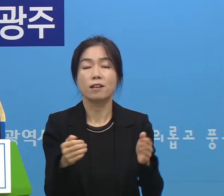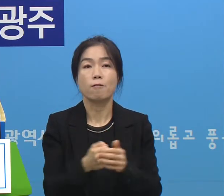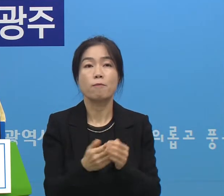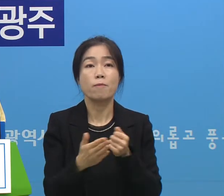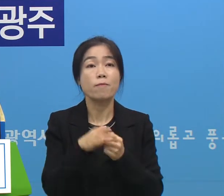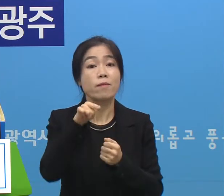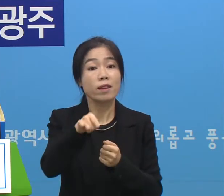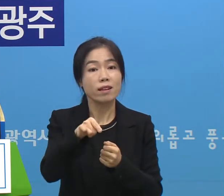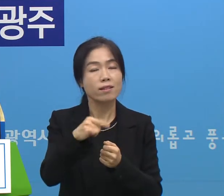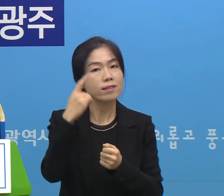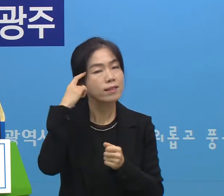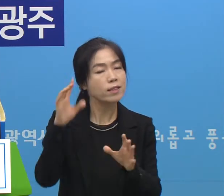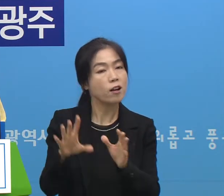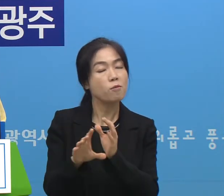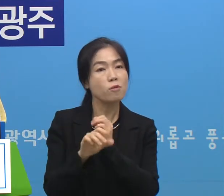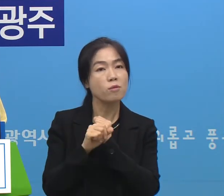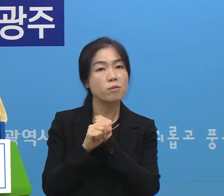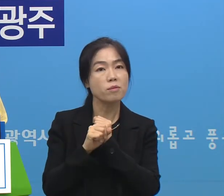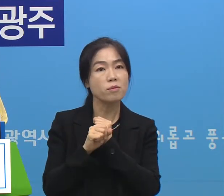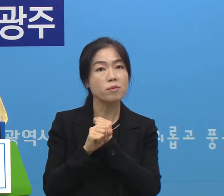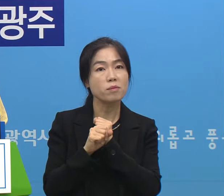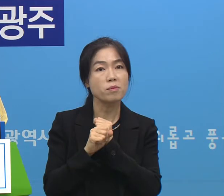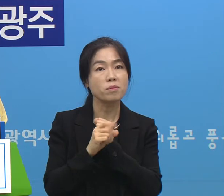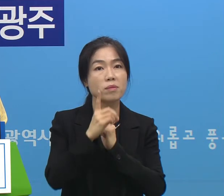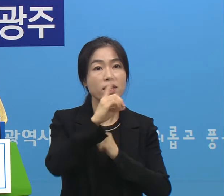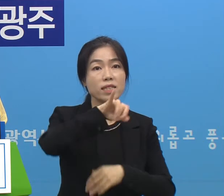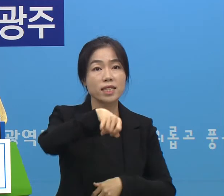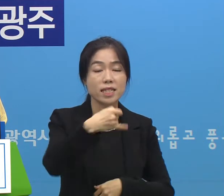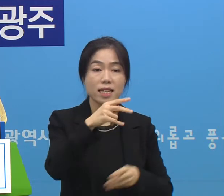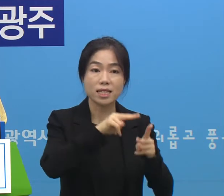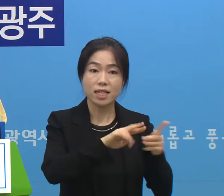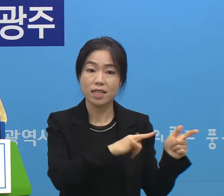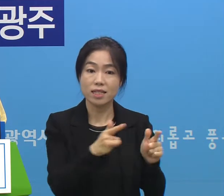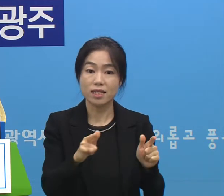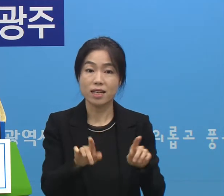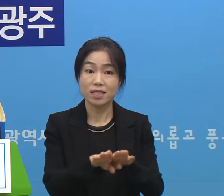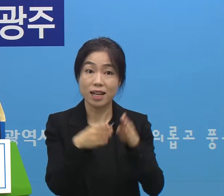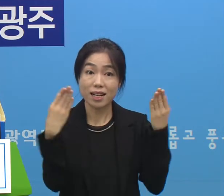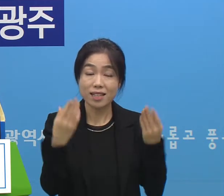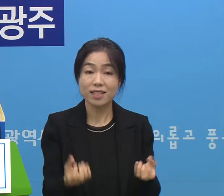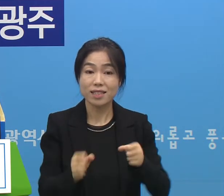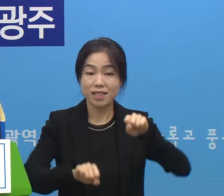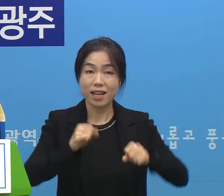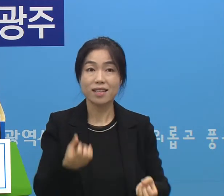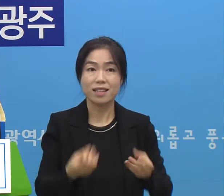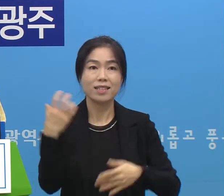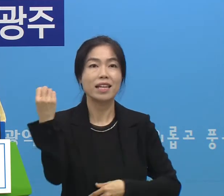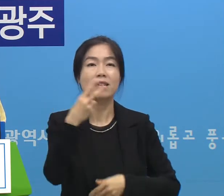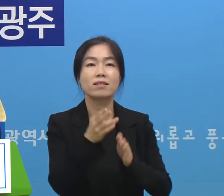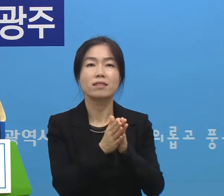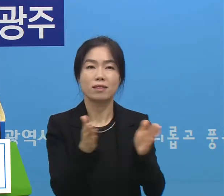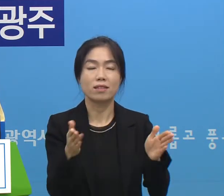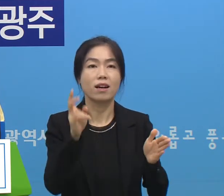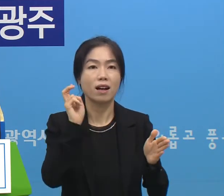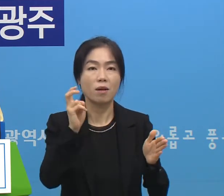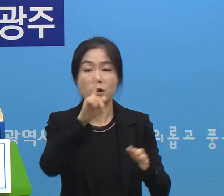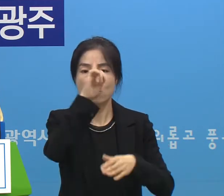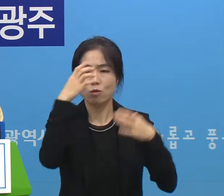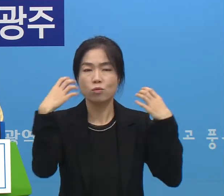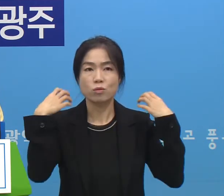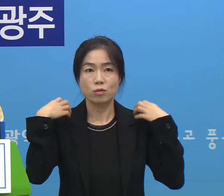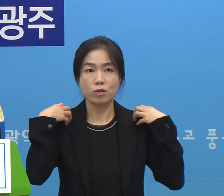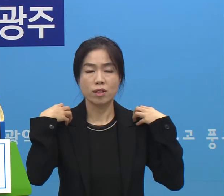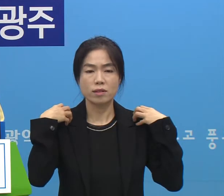이걸 감안해 보면 DJ 센터 중에서 열리는 행사는 다시 재개가 되는데 정부에서는